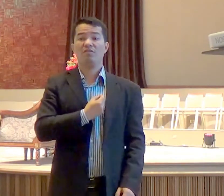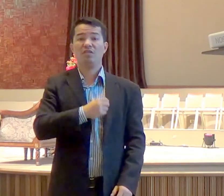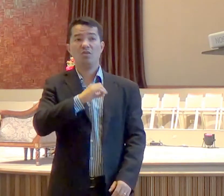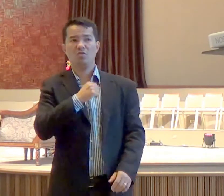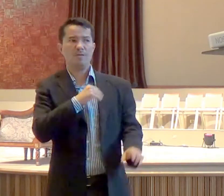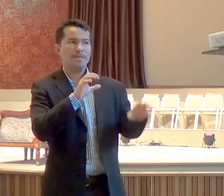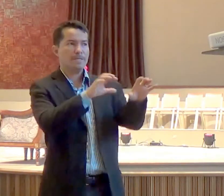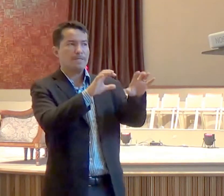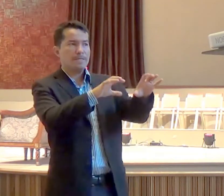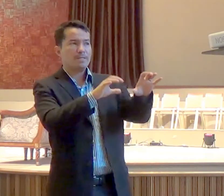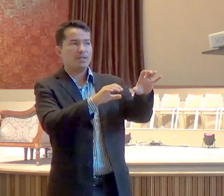ou,